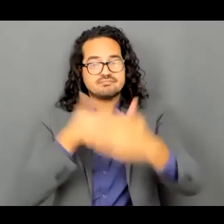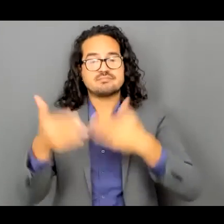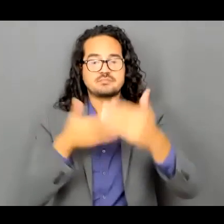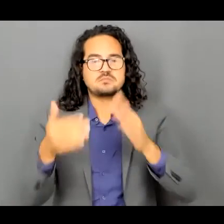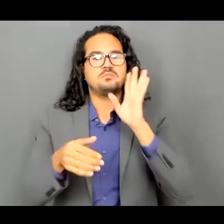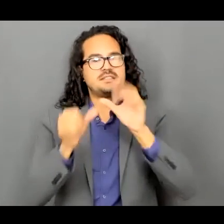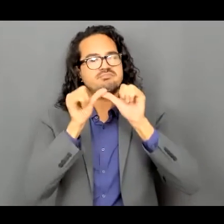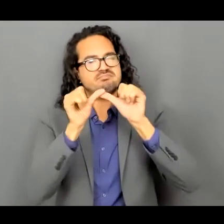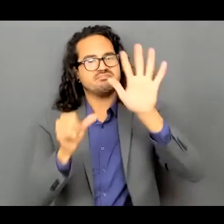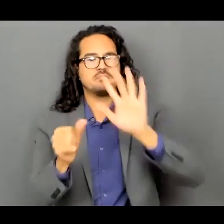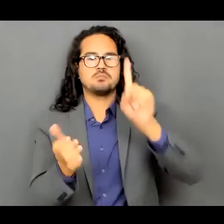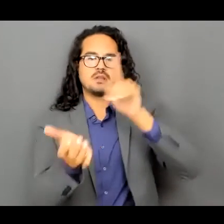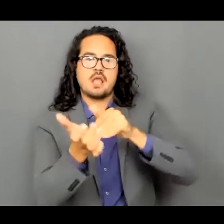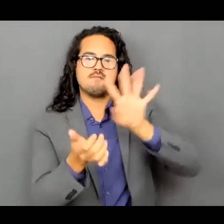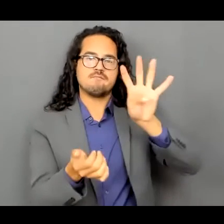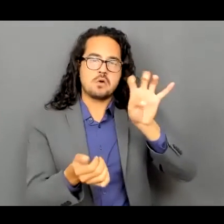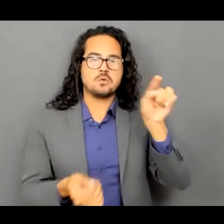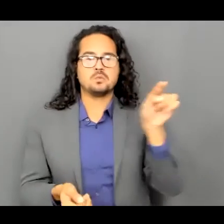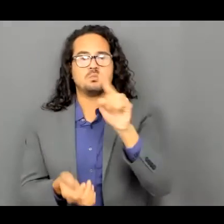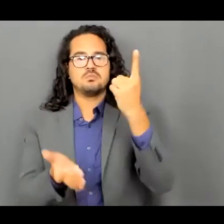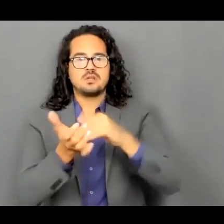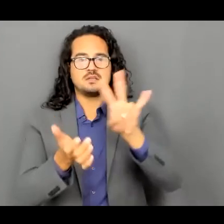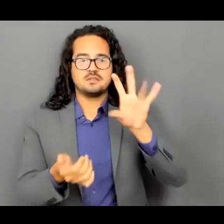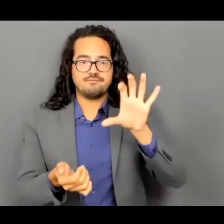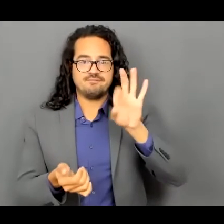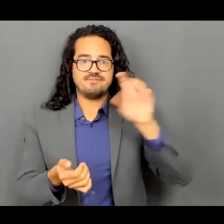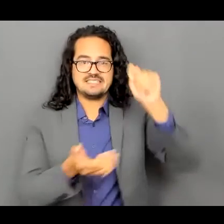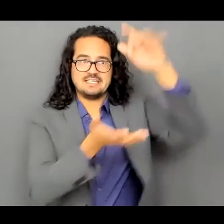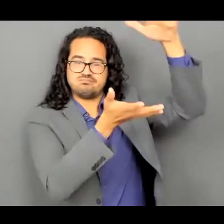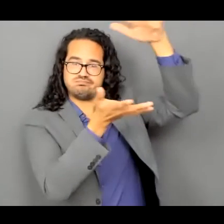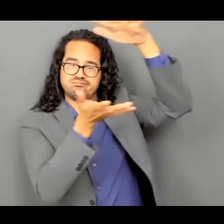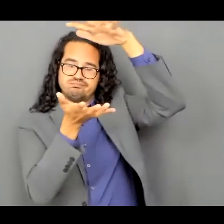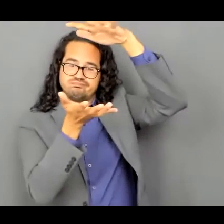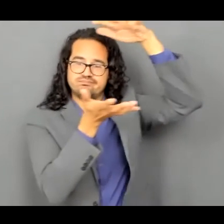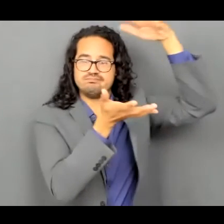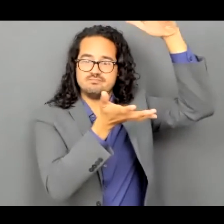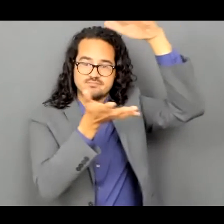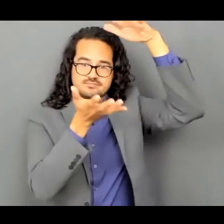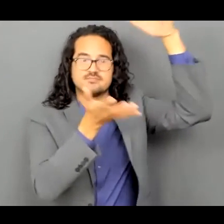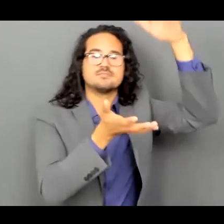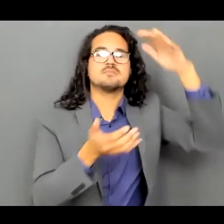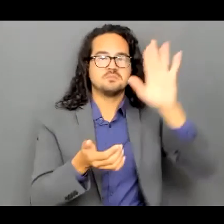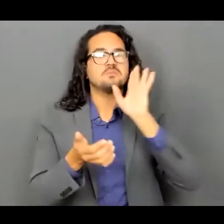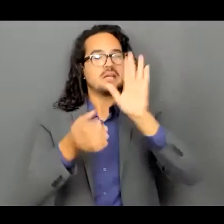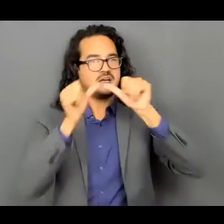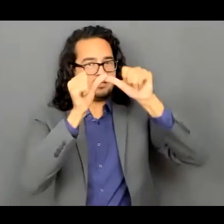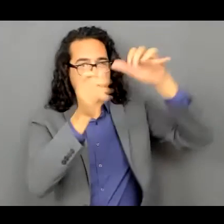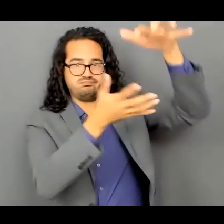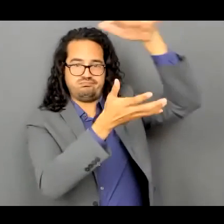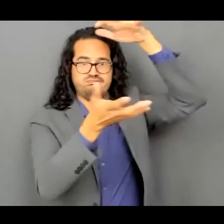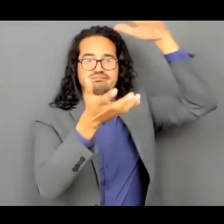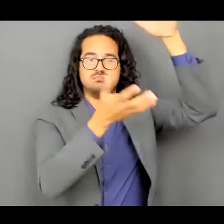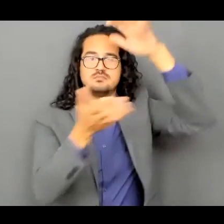1400 pies a 1700 pies y bueno eso no nos va a dar una capa muy buena